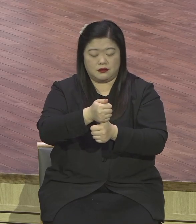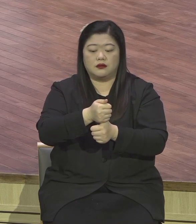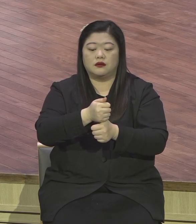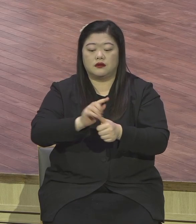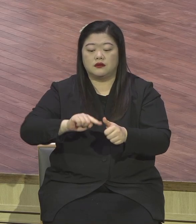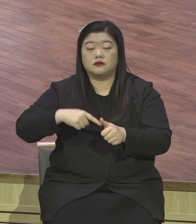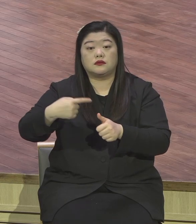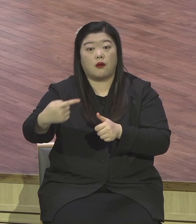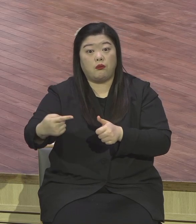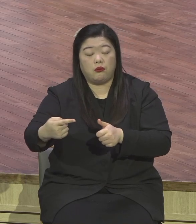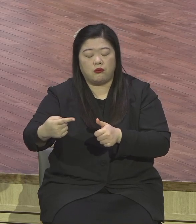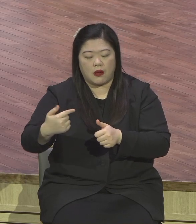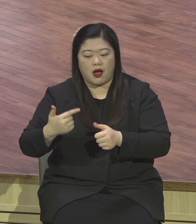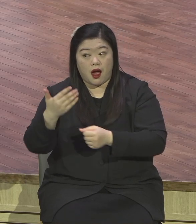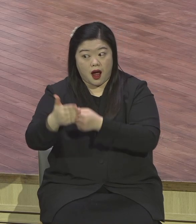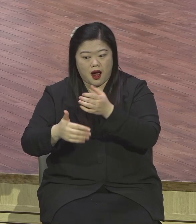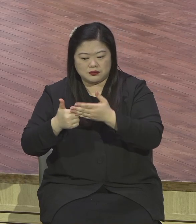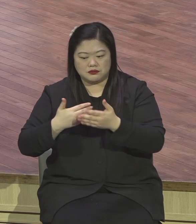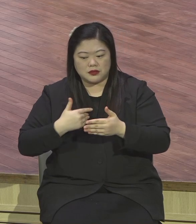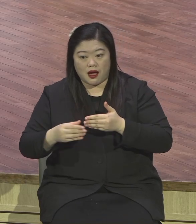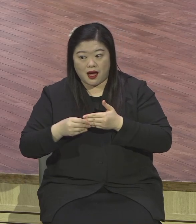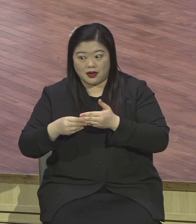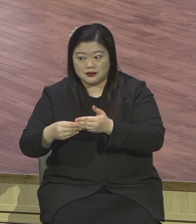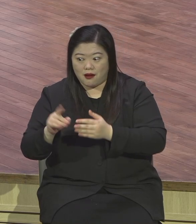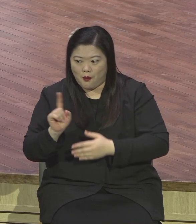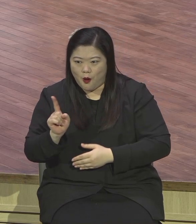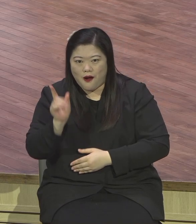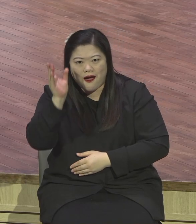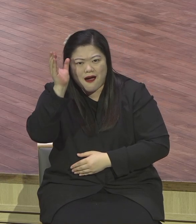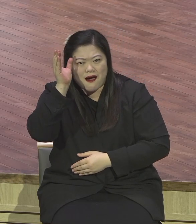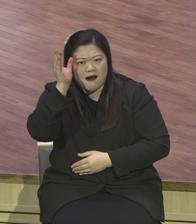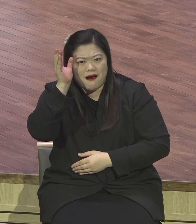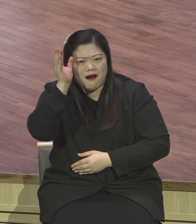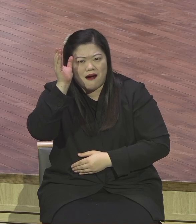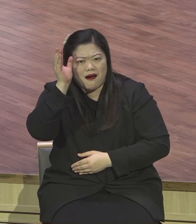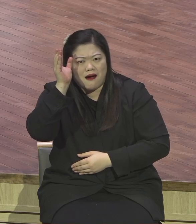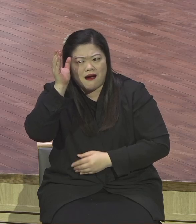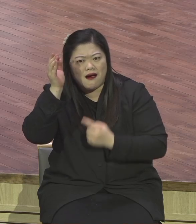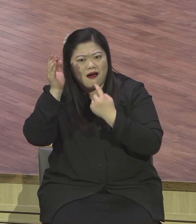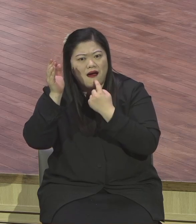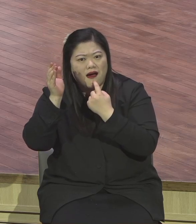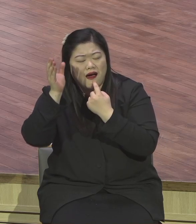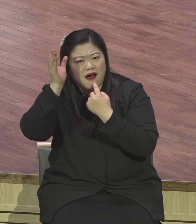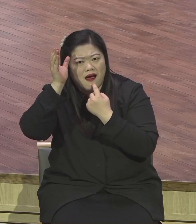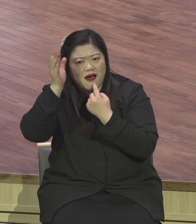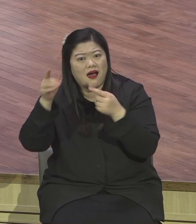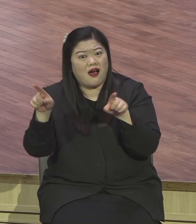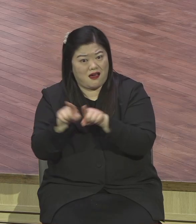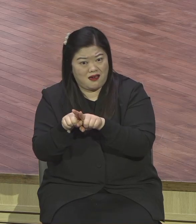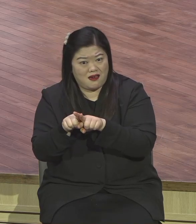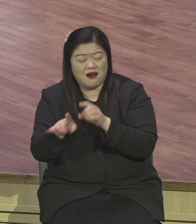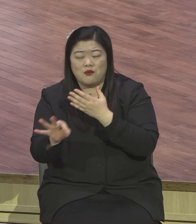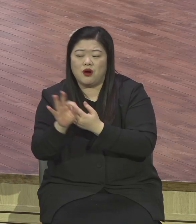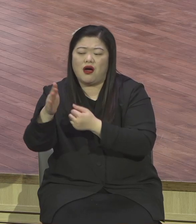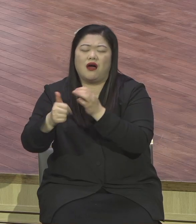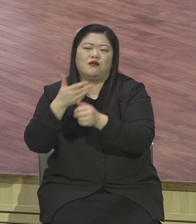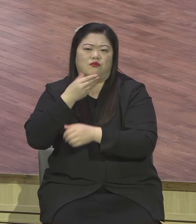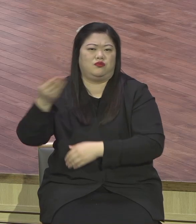기대하면서 시작합시다. 기대하면서 영원교회가 1987년도